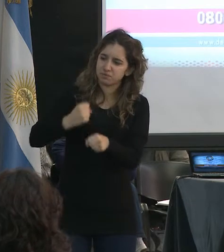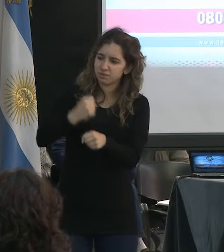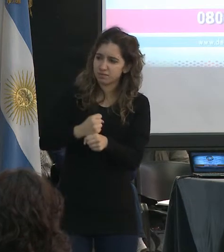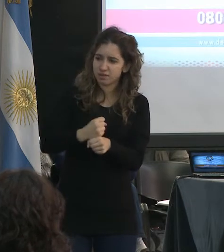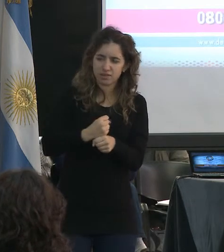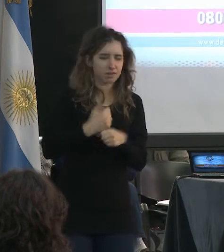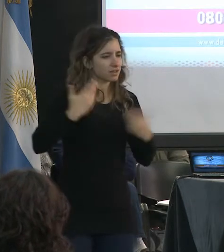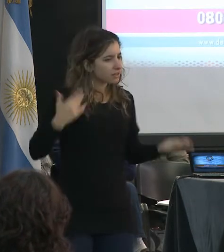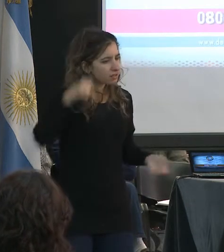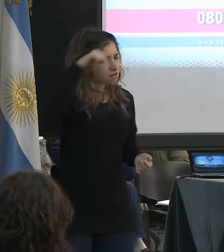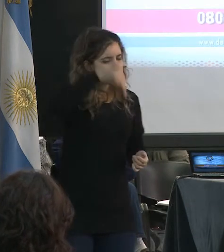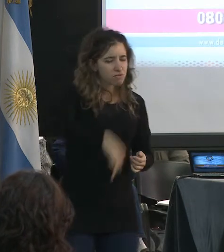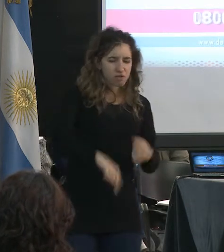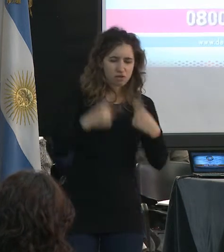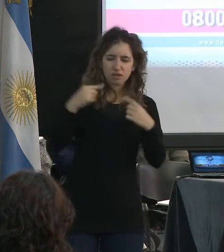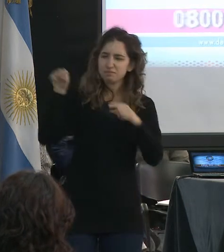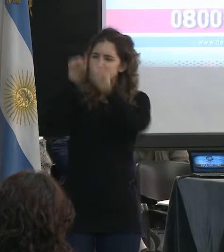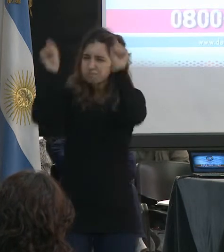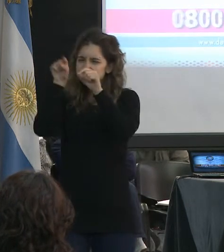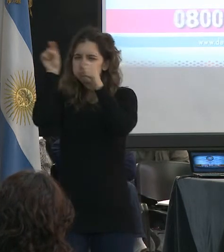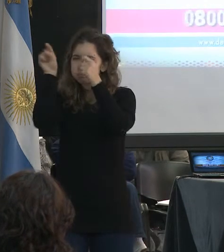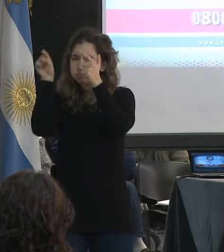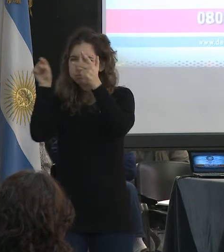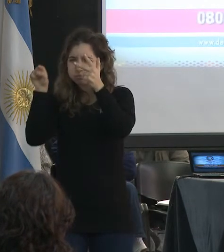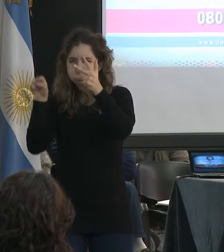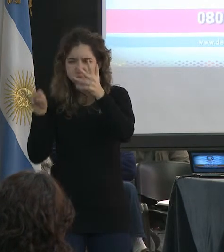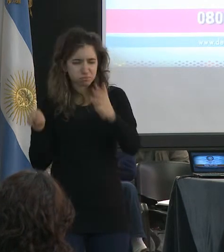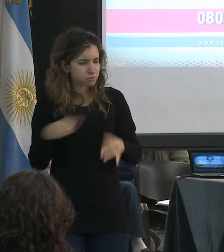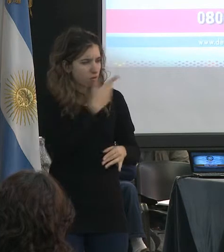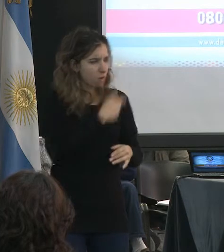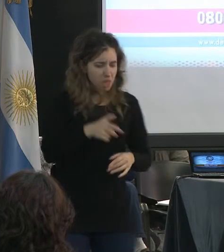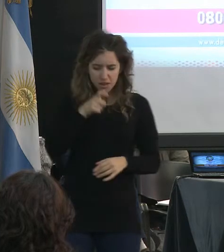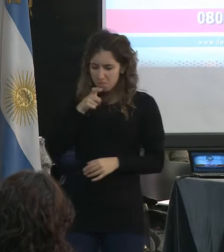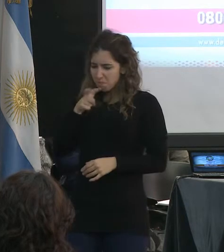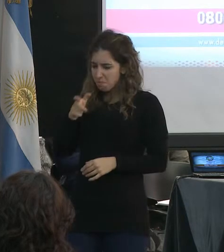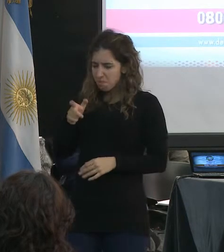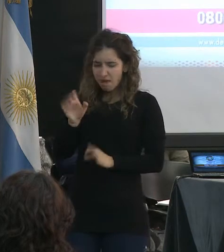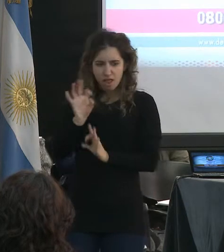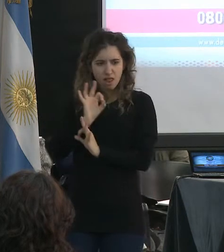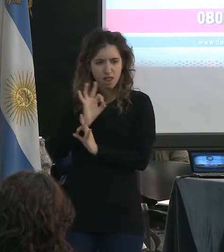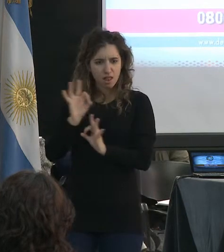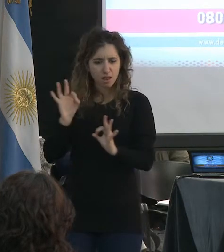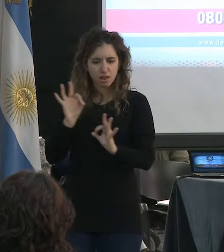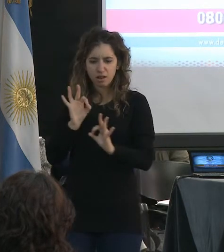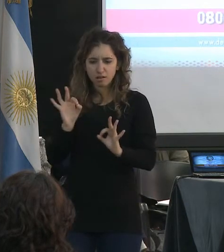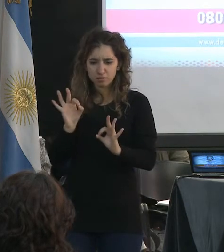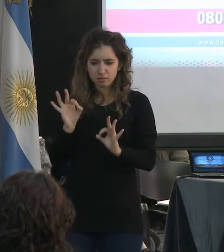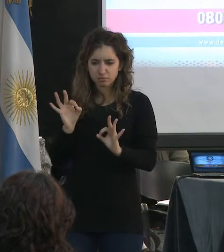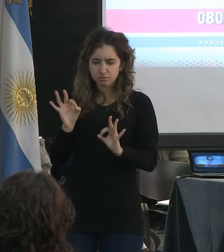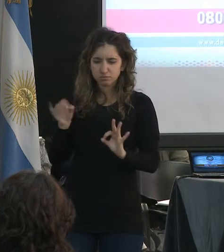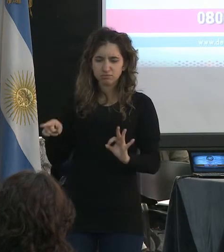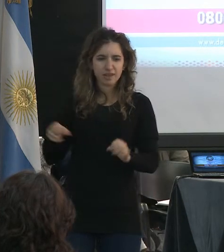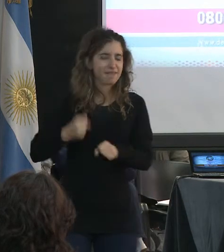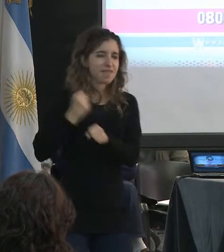respuesta válida a muchos interrogantes que nos puede permitir trabajar. Trabajar con total